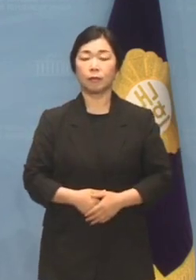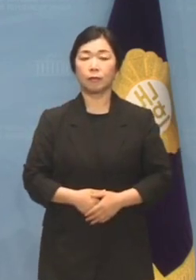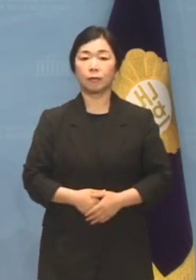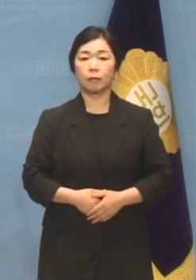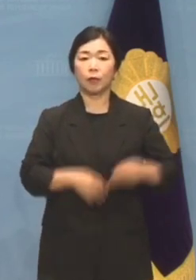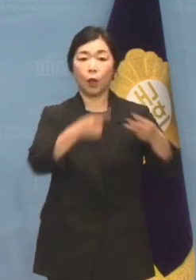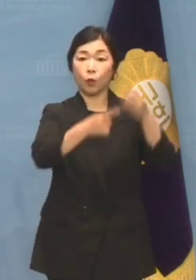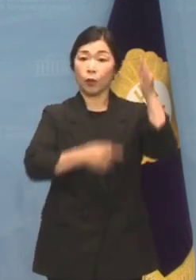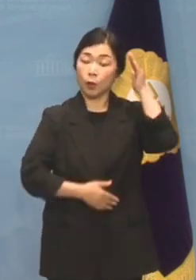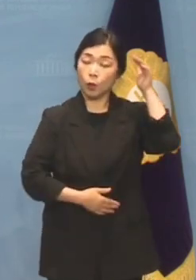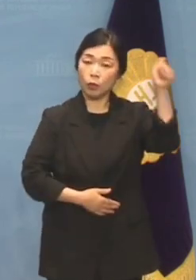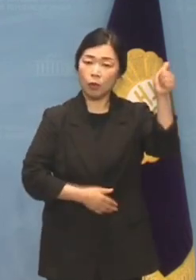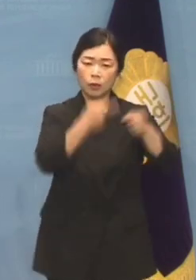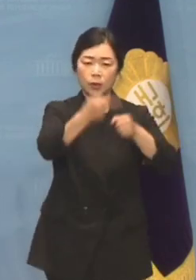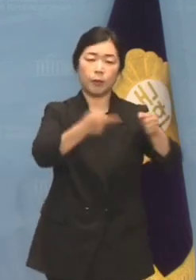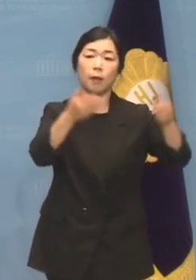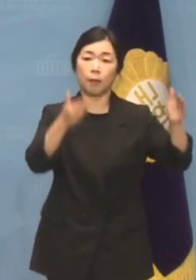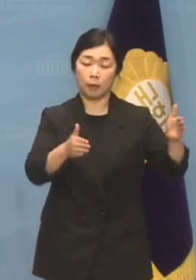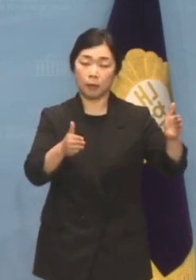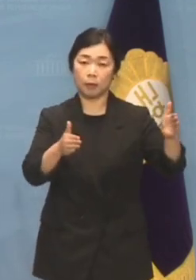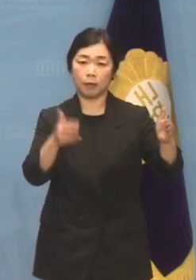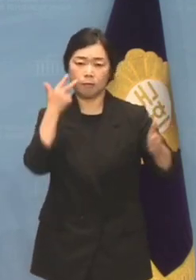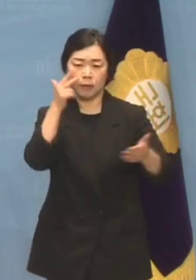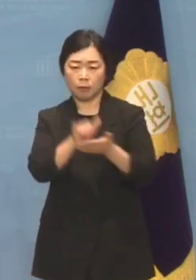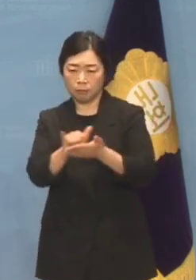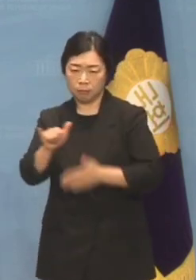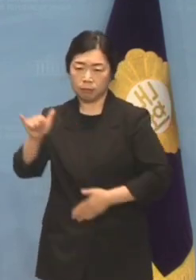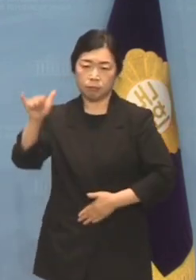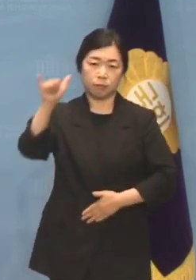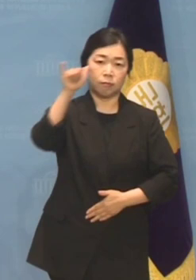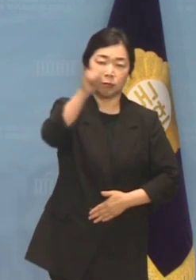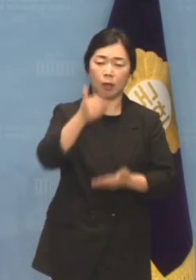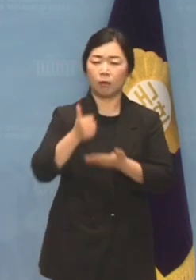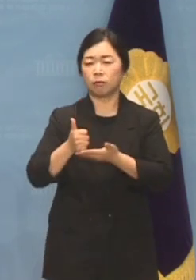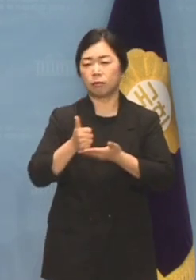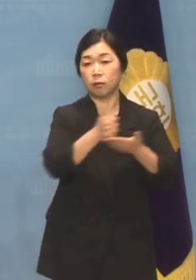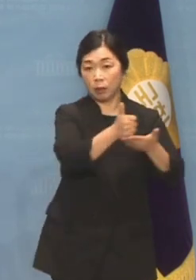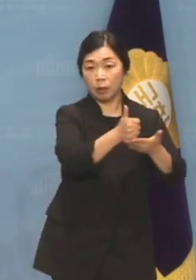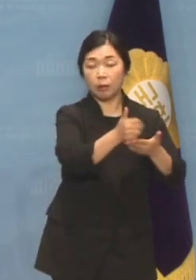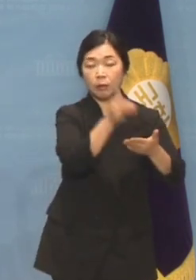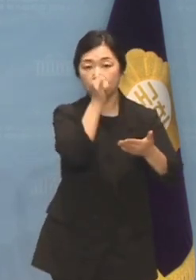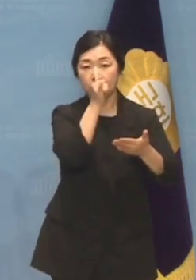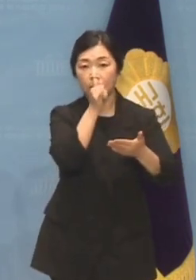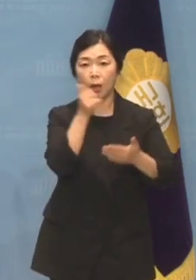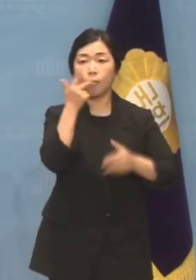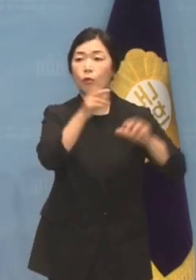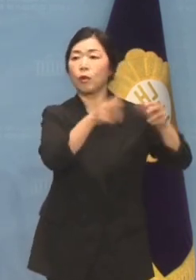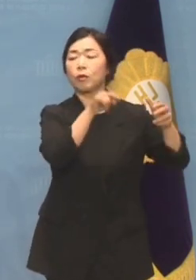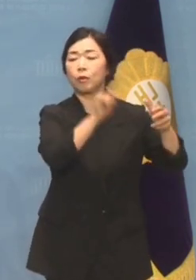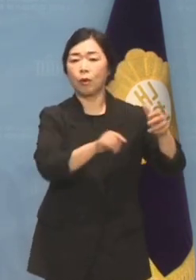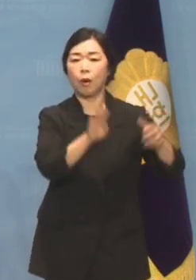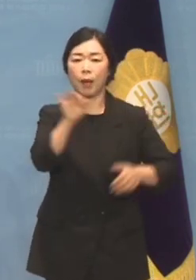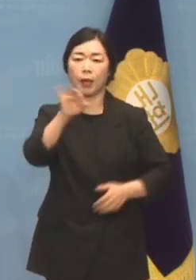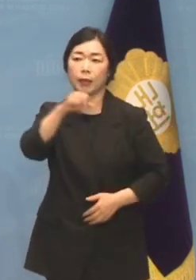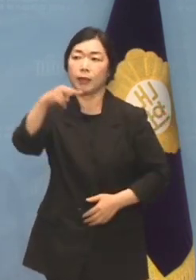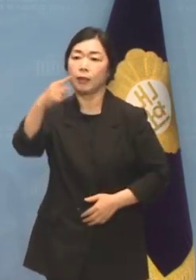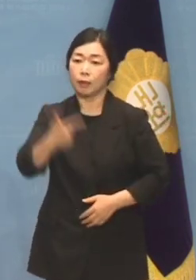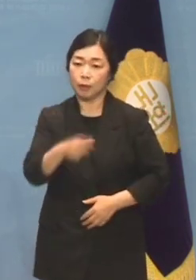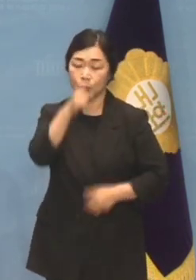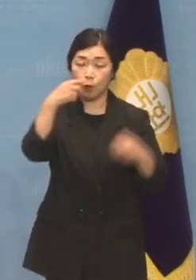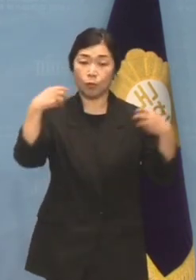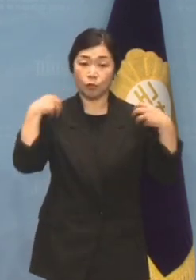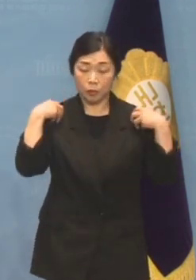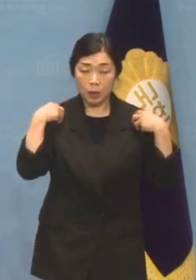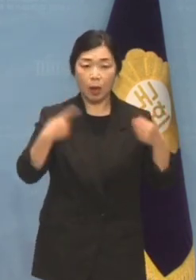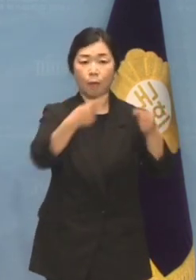윤석열 대통령이 12년 만에 역사적인 미국 국빈 방문에 나섰습니다. 미국에서도 바이든 정부 들어 두 번째